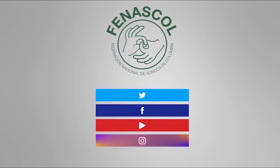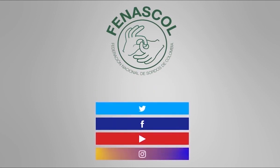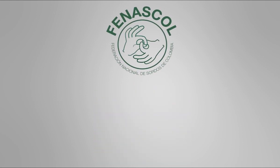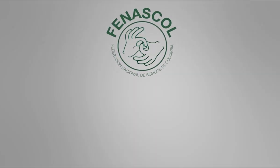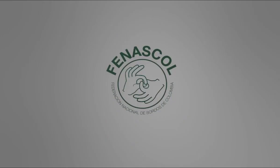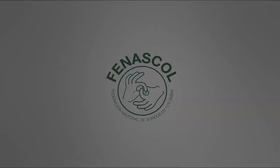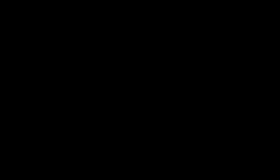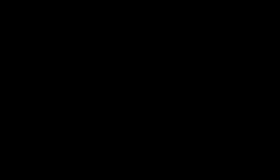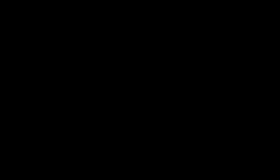¡Gracias Gracias.